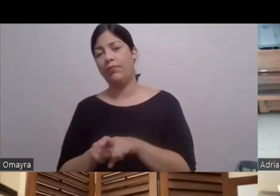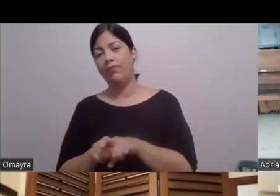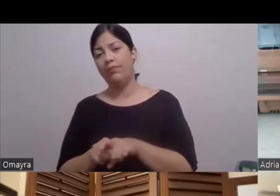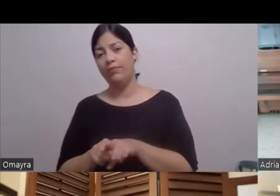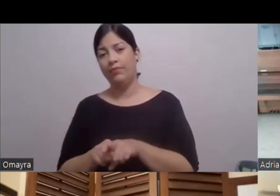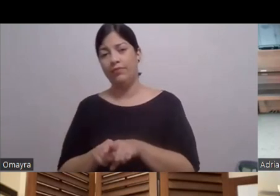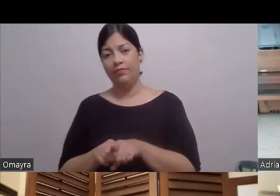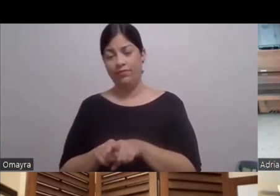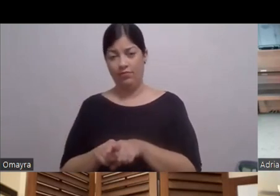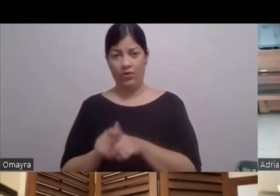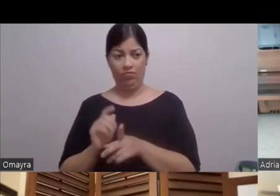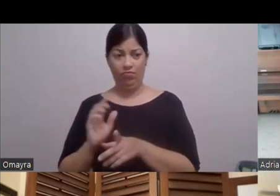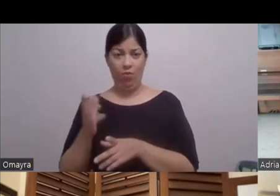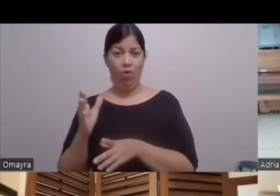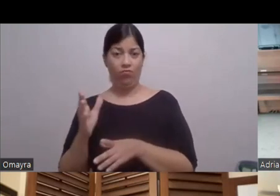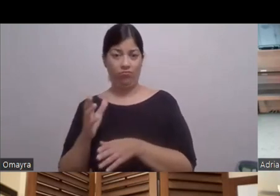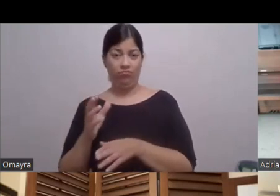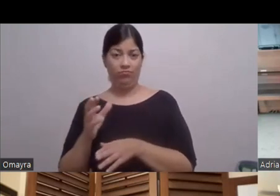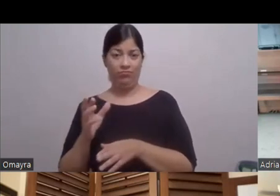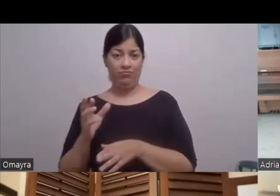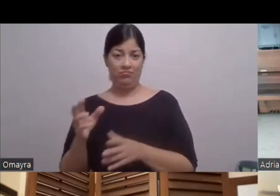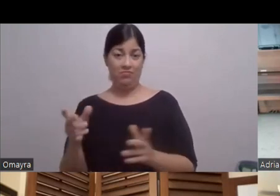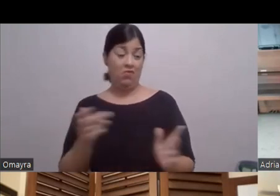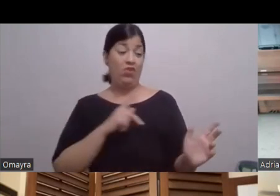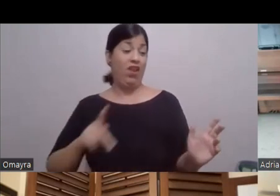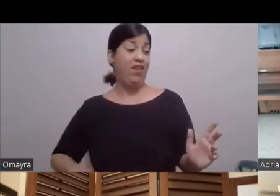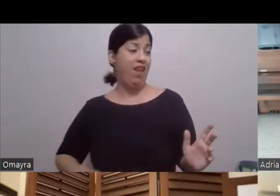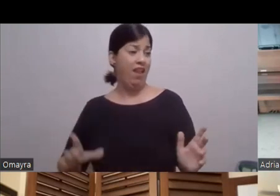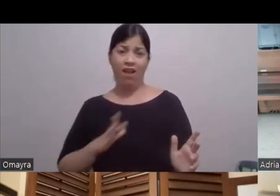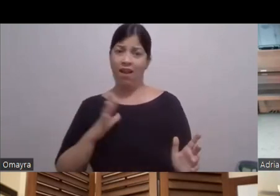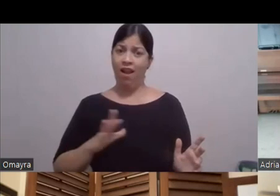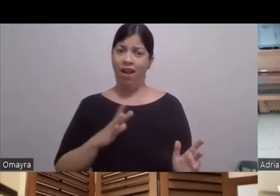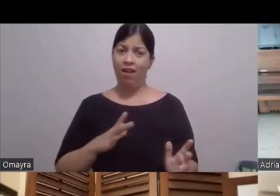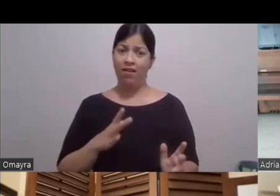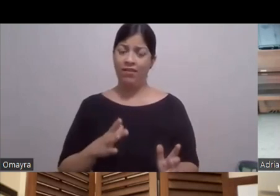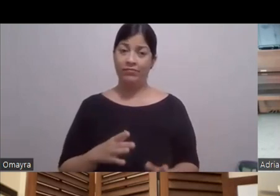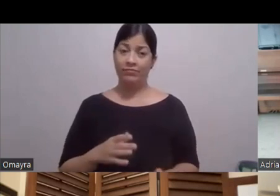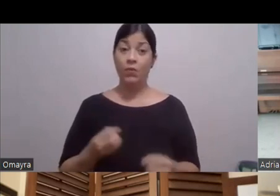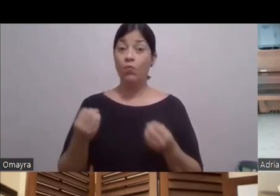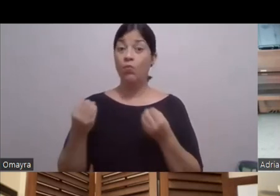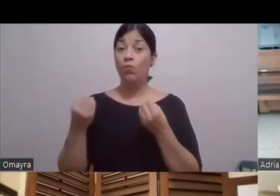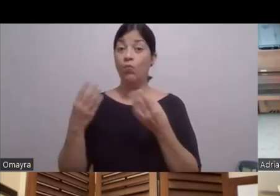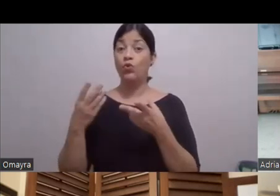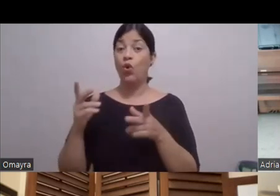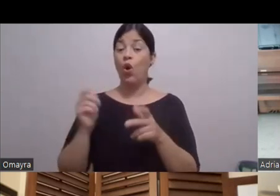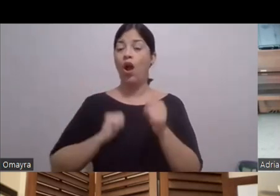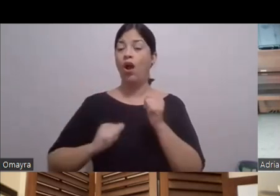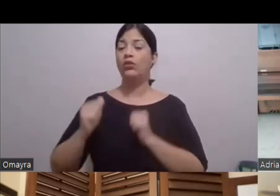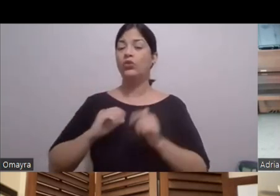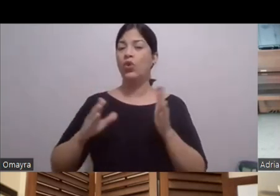reyes Como Fíjate Por todo lo alto Y muchos de los actores Que no eran actores Que yo conocía Trabajando aquí Como Norman y